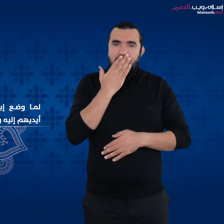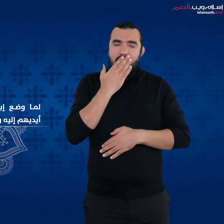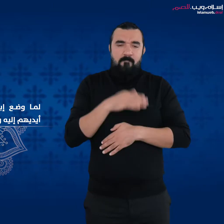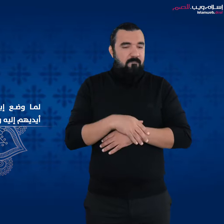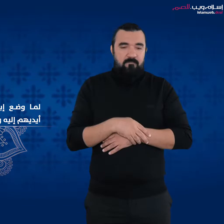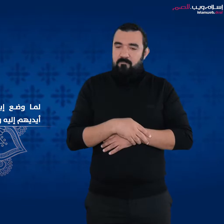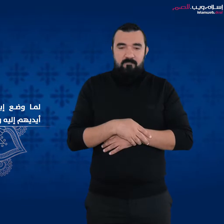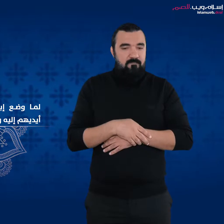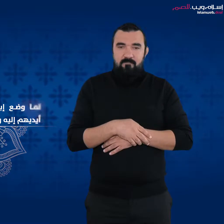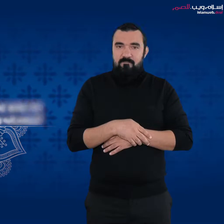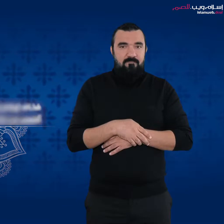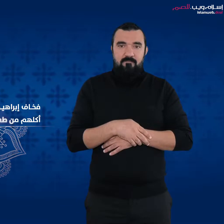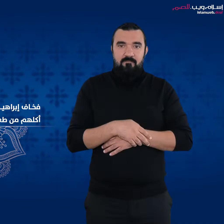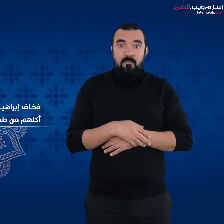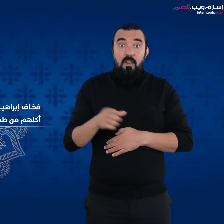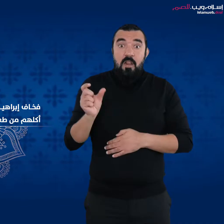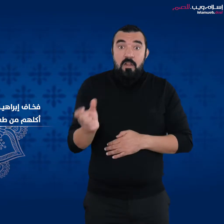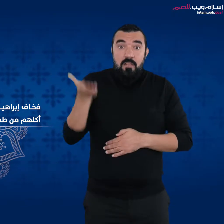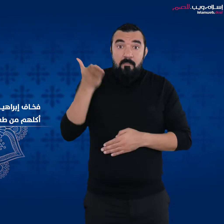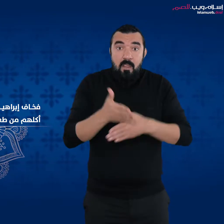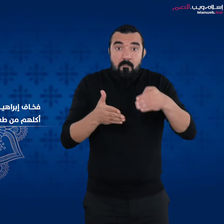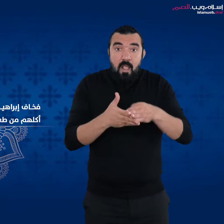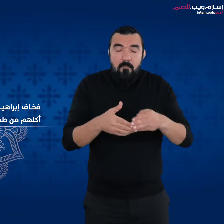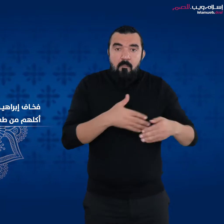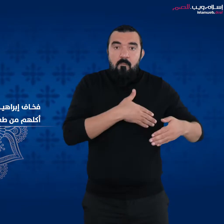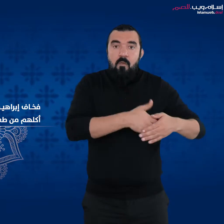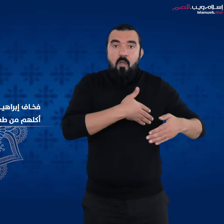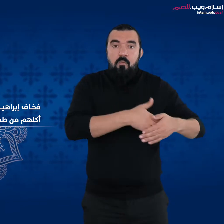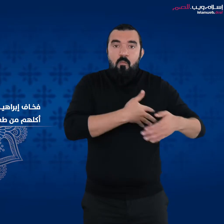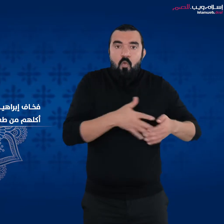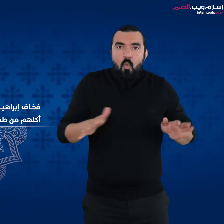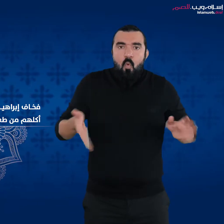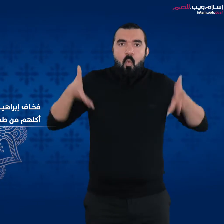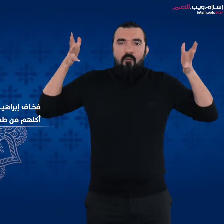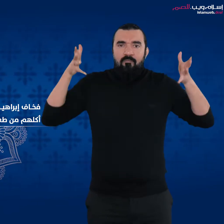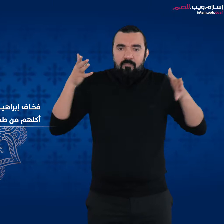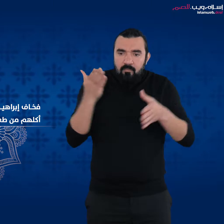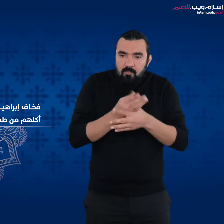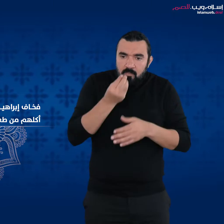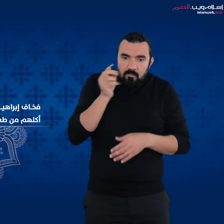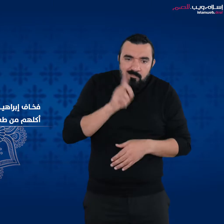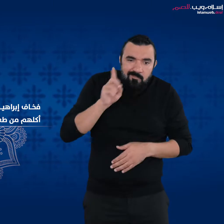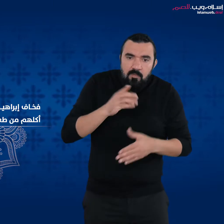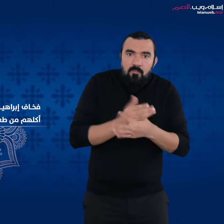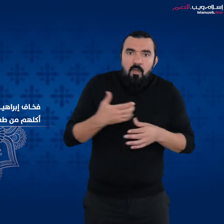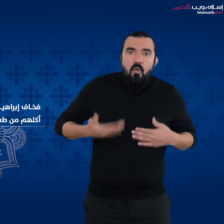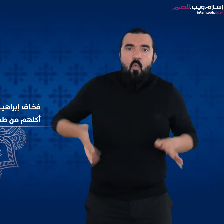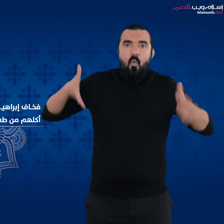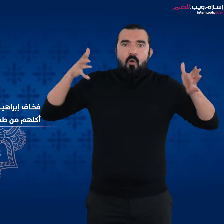فخاف إبراهيم عليه السلام من ضيوفه لعدم